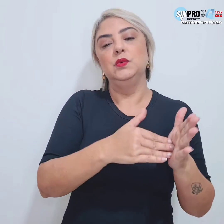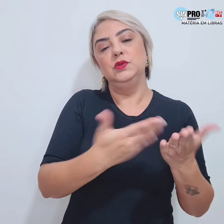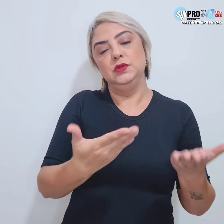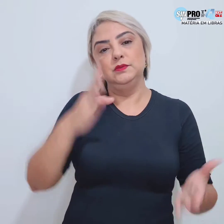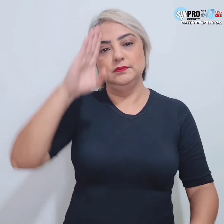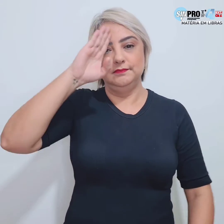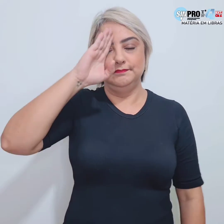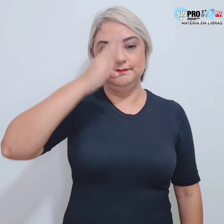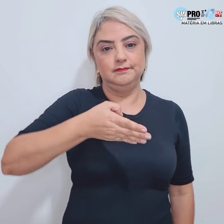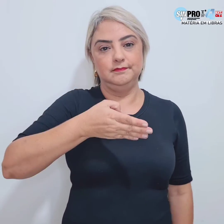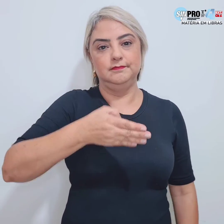ditadura militar.